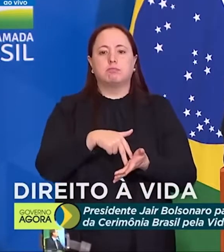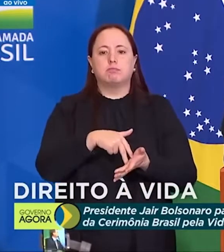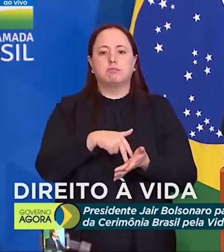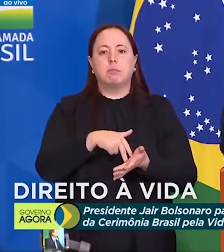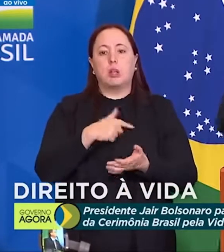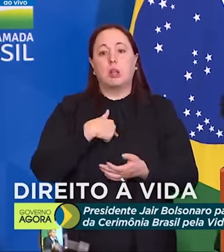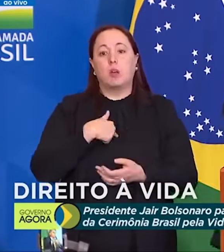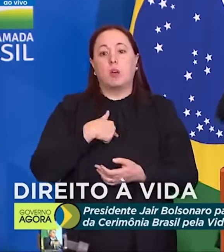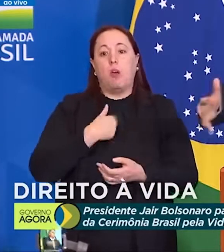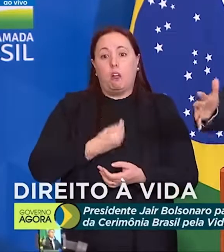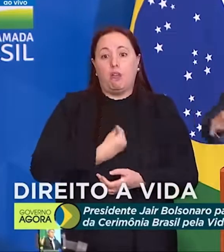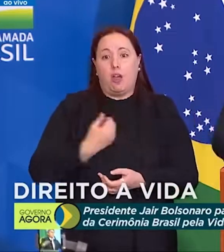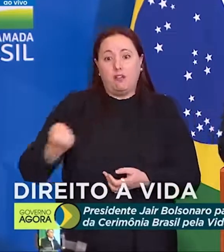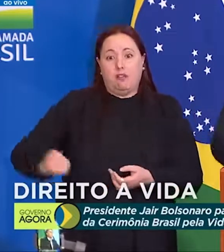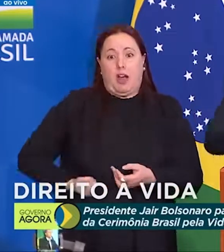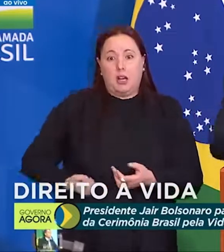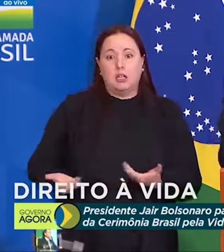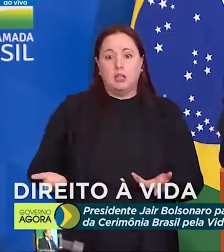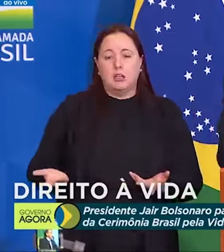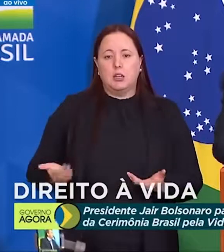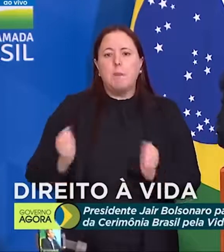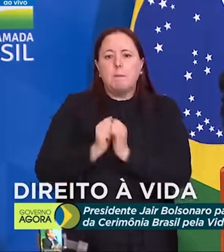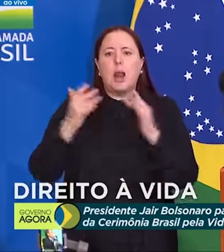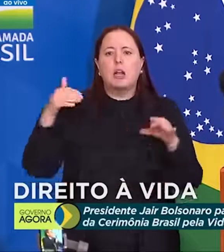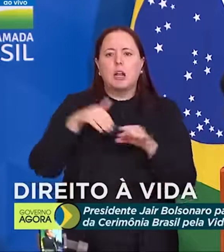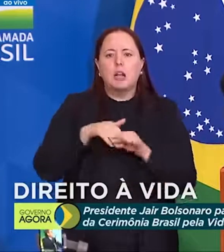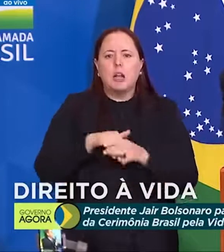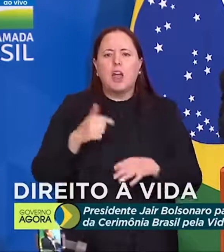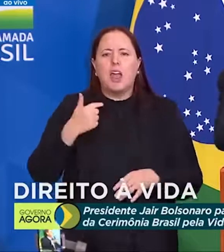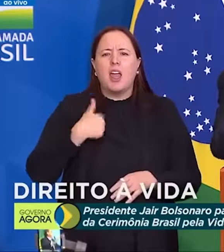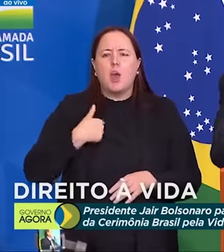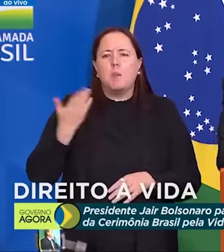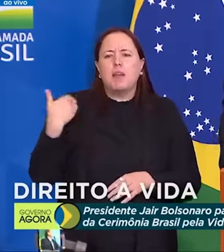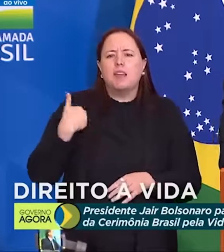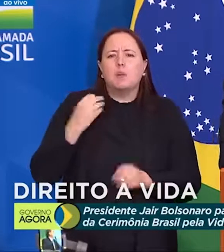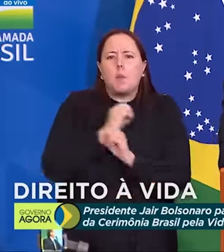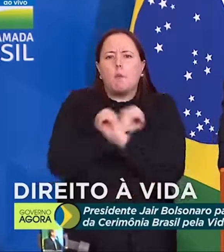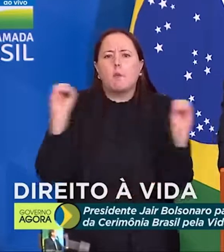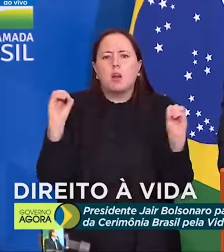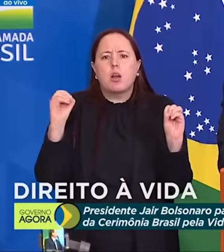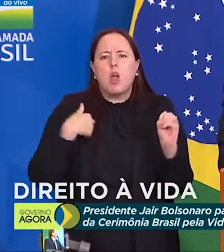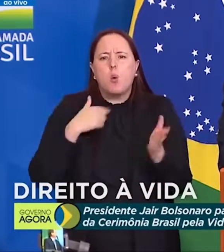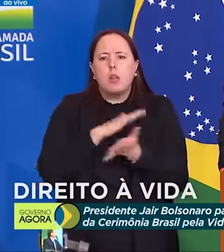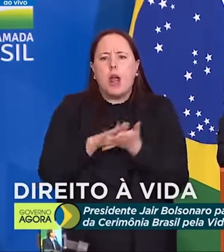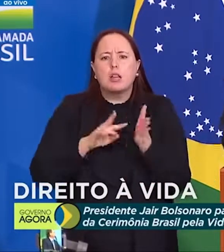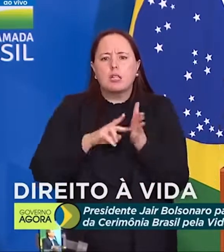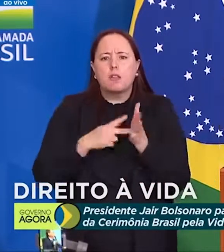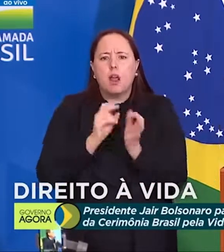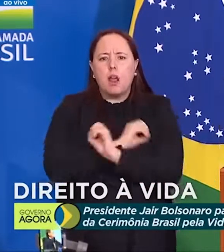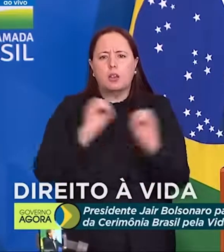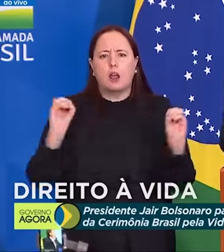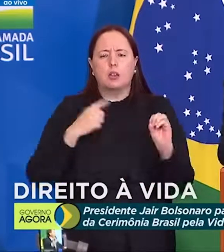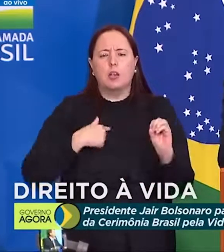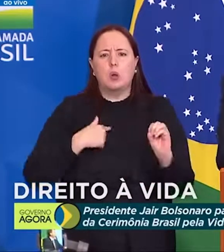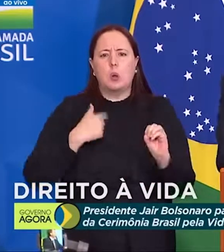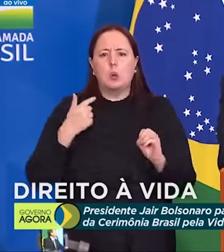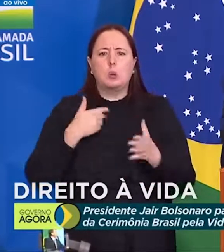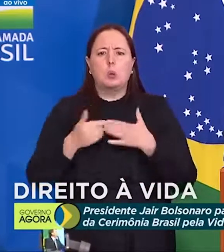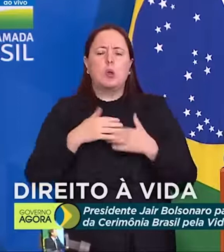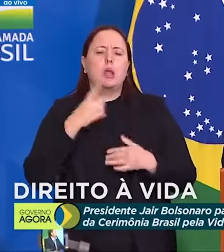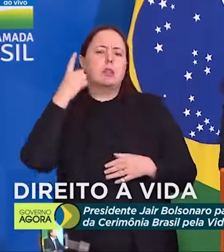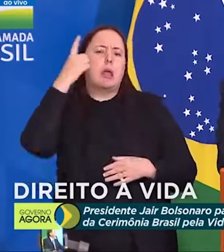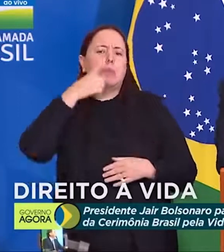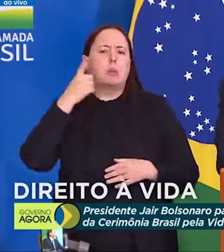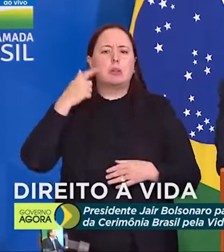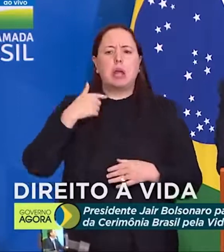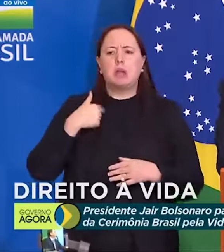facada, um milagre, uma eleição. Quem eu era? Eu não era nada, dentro do parlamento. Era mais um deputado baixo